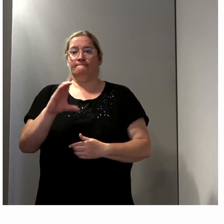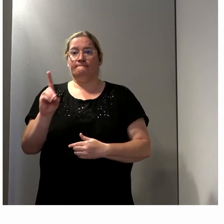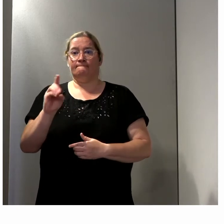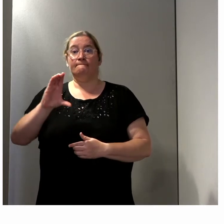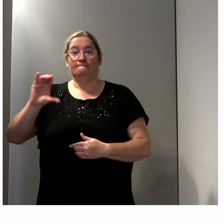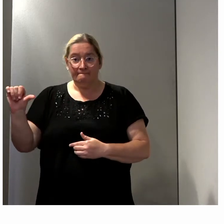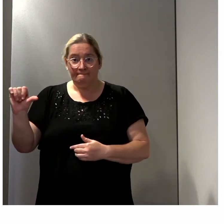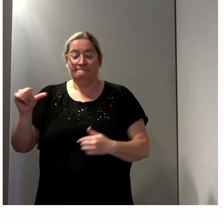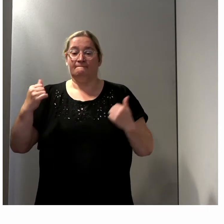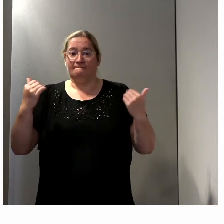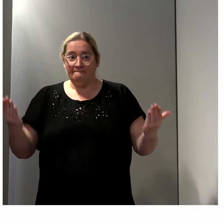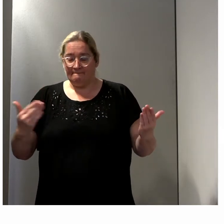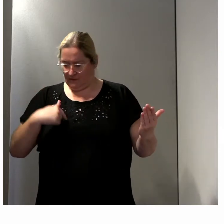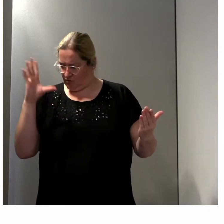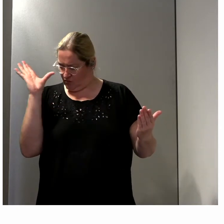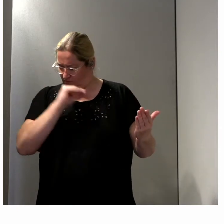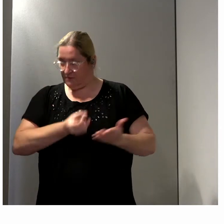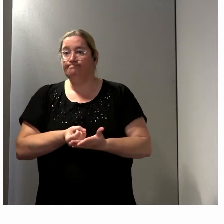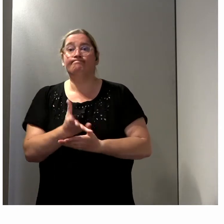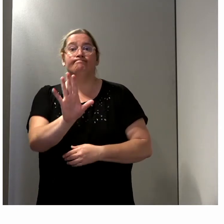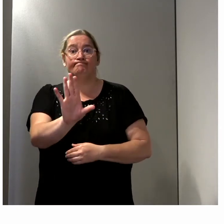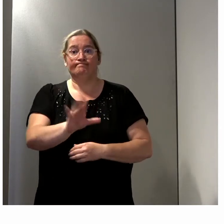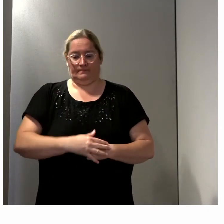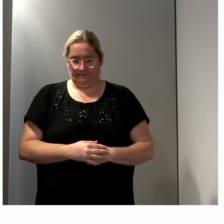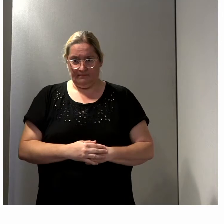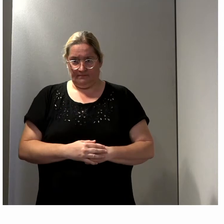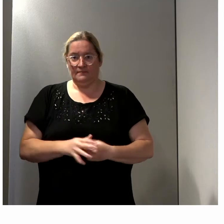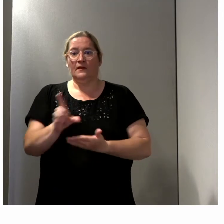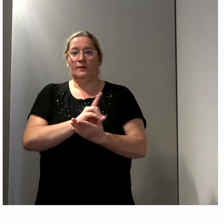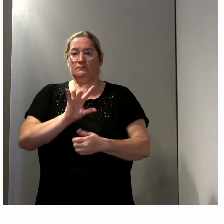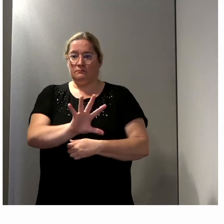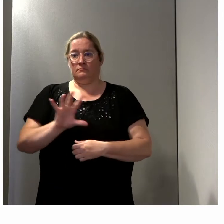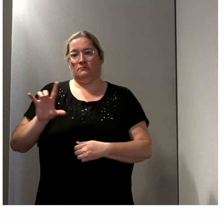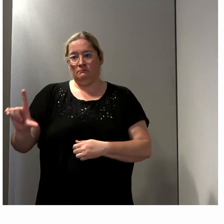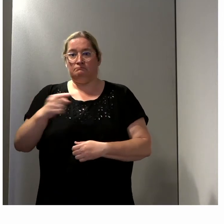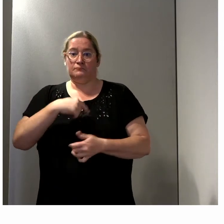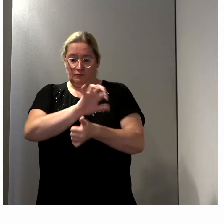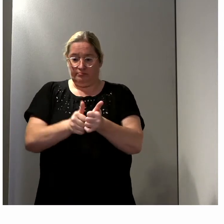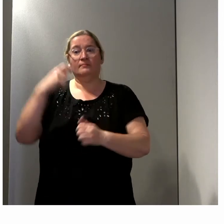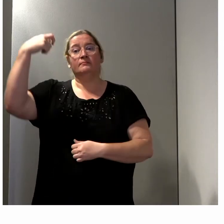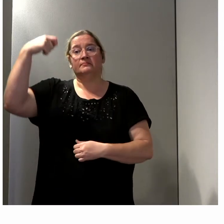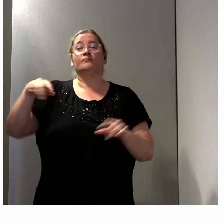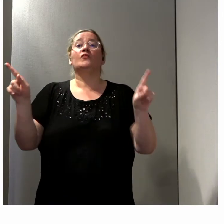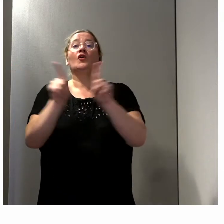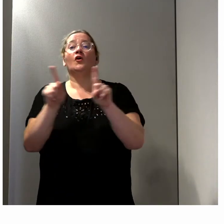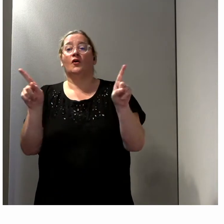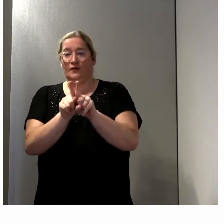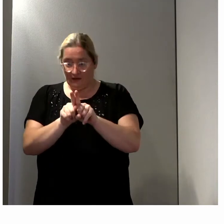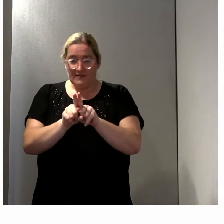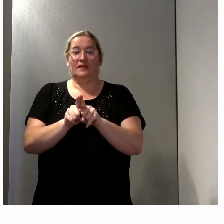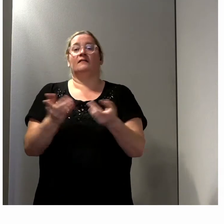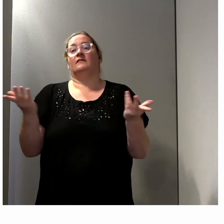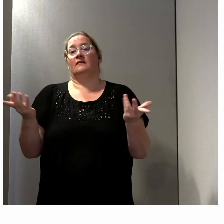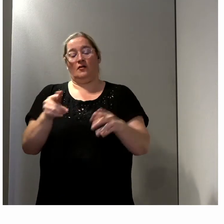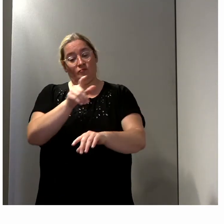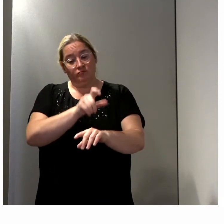J'ai oublié de préciser que j'étais vice-présidente du département de Ménéloire et assesseure à la commission citoyenneté